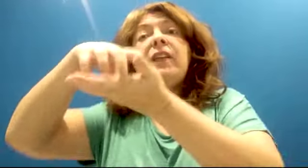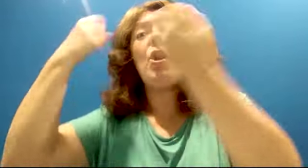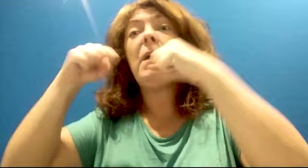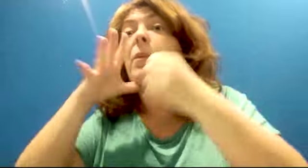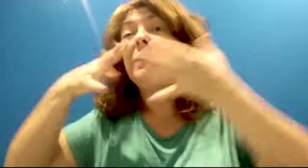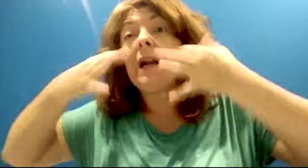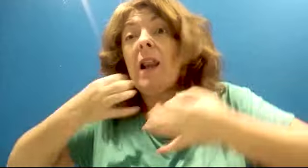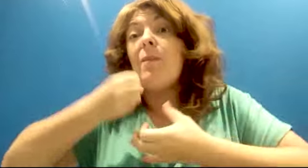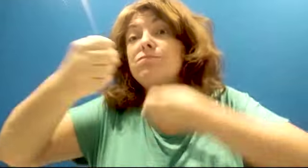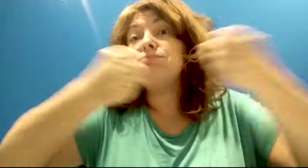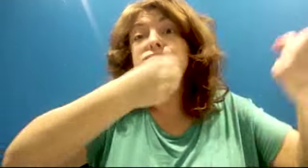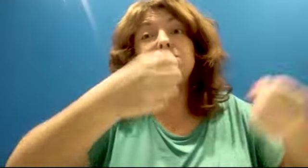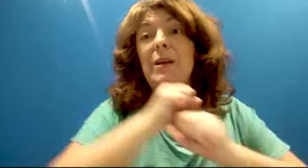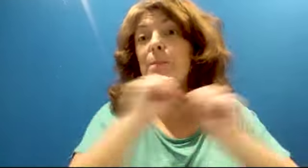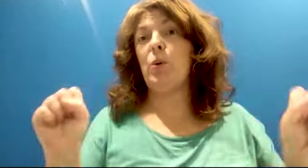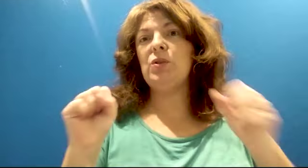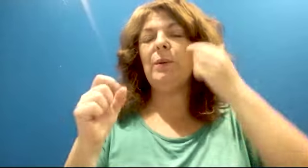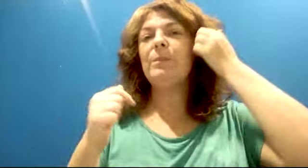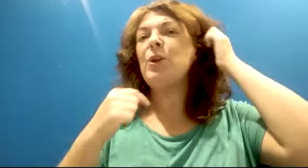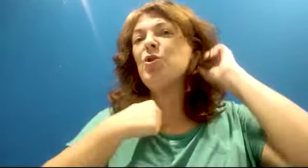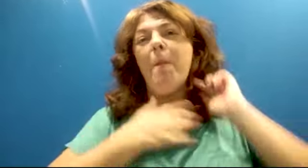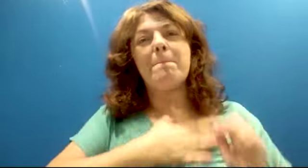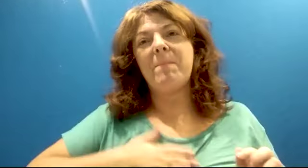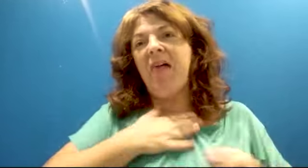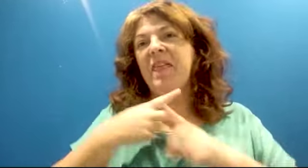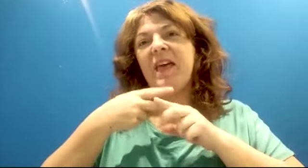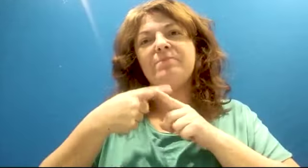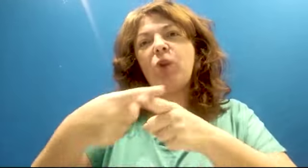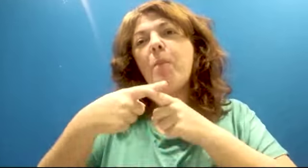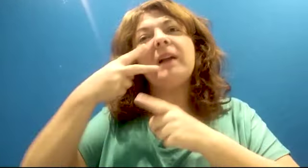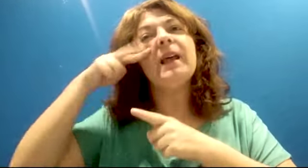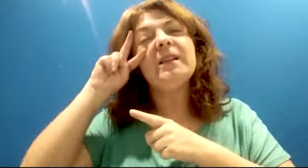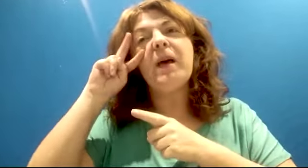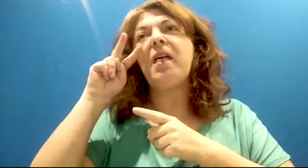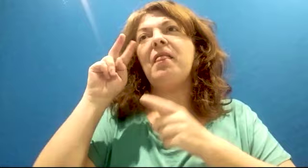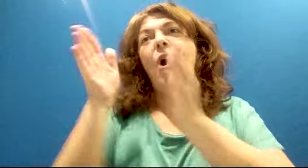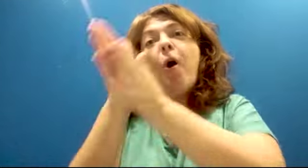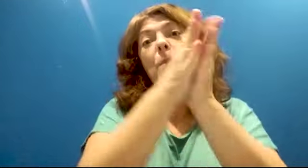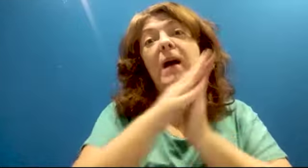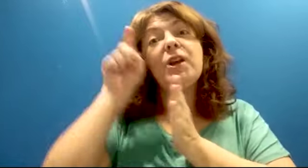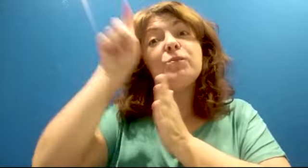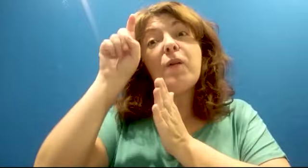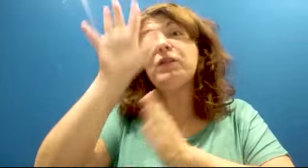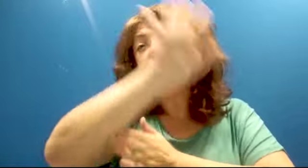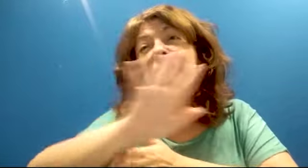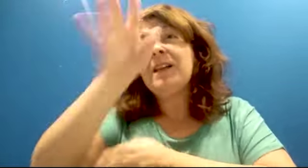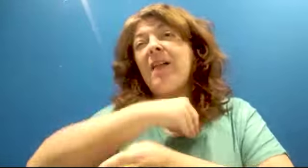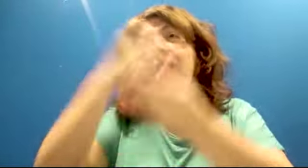vivir. Ha sido un placer compartir experiencias con otros compañeros docentes de profesión y a nivel nacional y que nos contaran sus experiencias